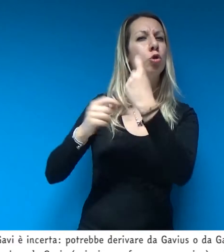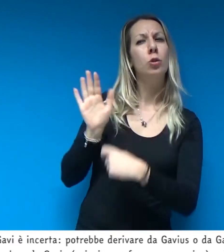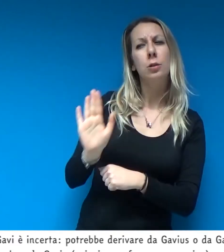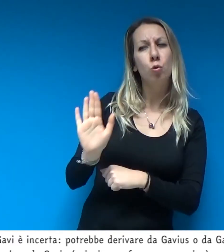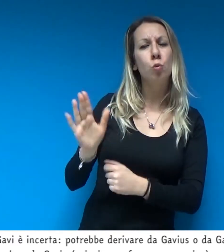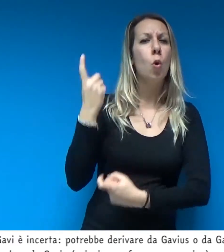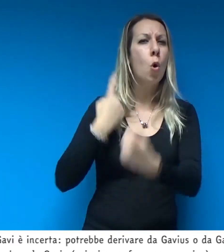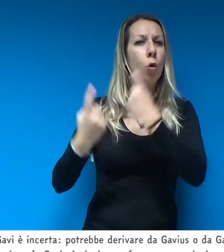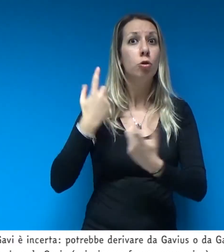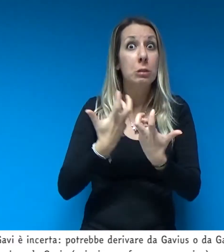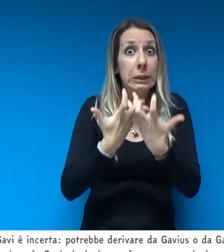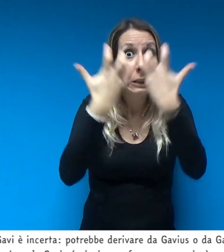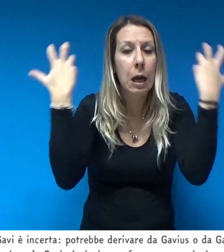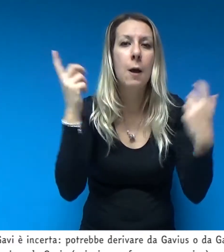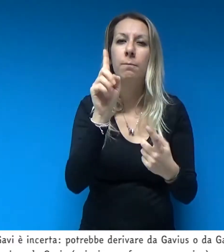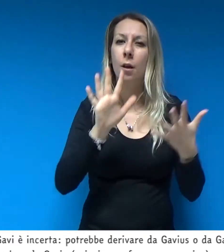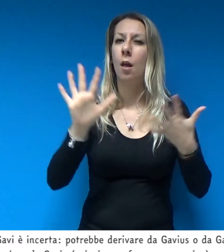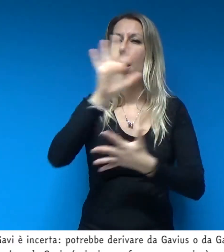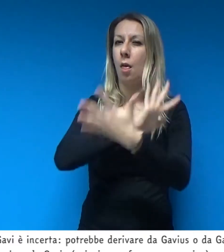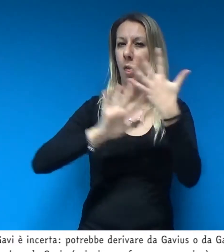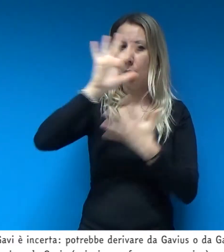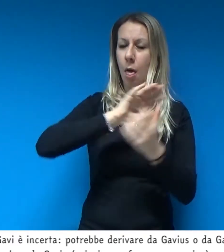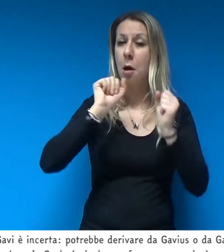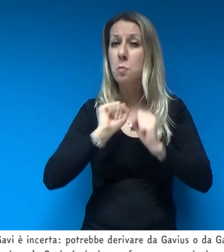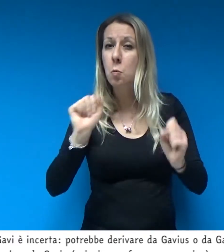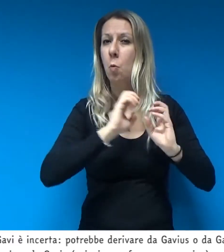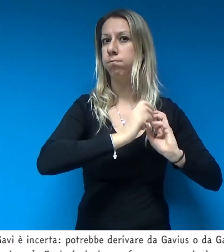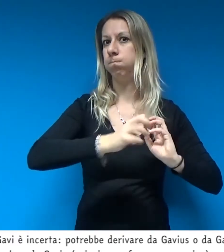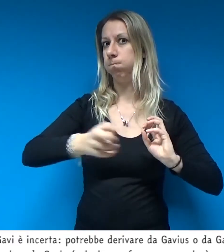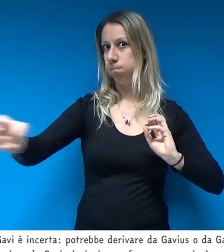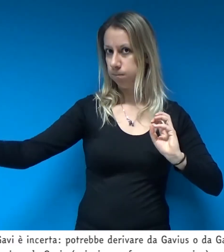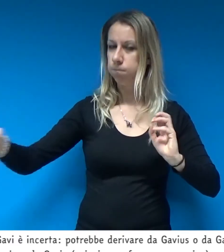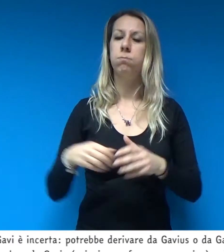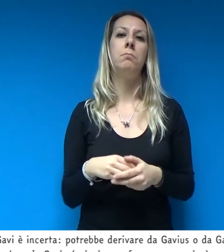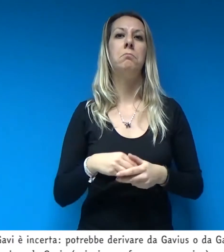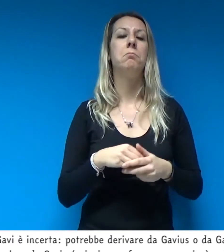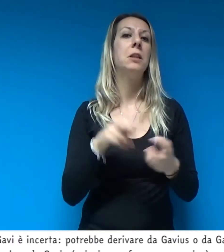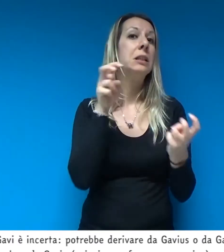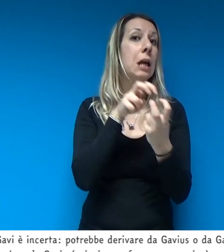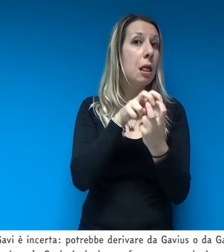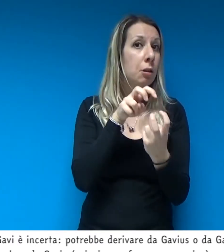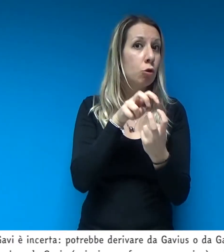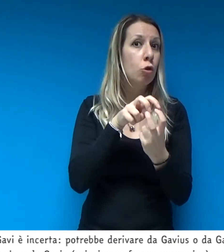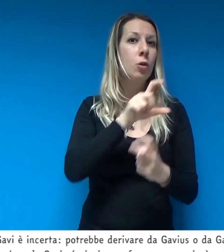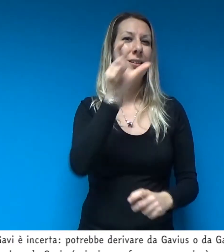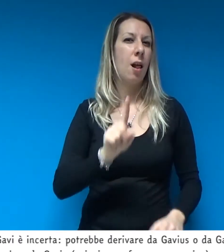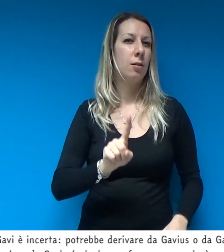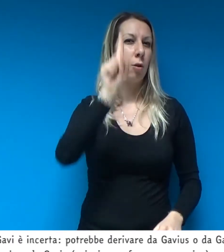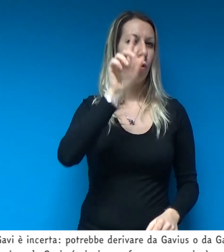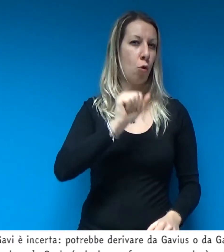L'origine del nome Gavi è incerta, potrebbe derivare da Gavius o da Gava, parola del